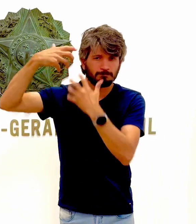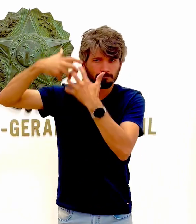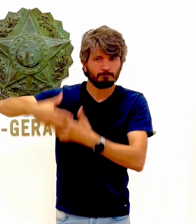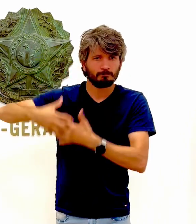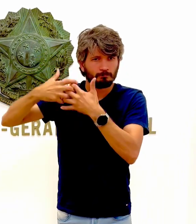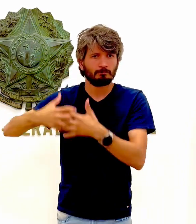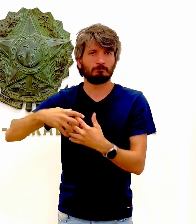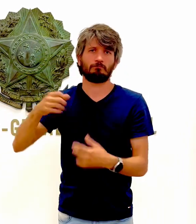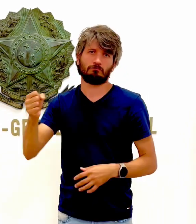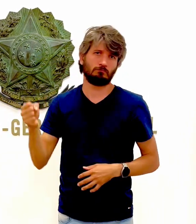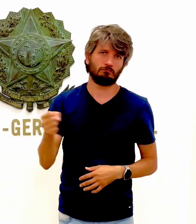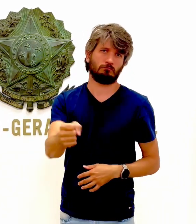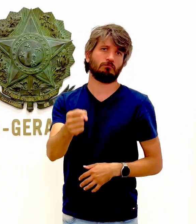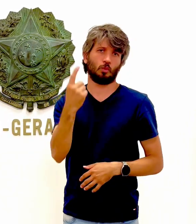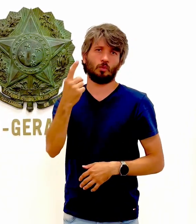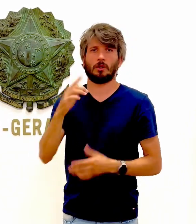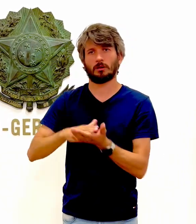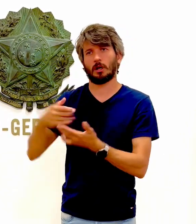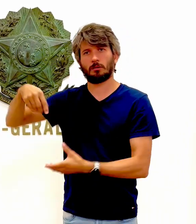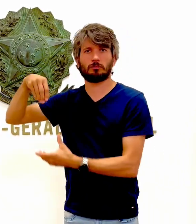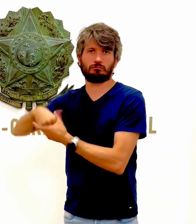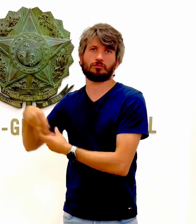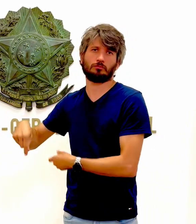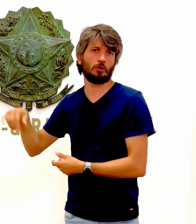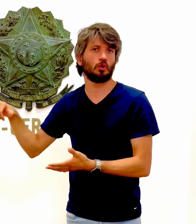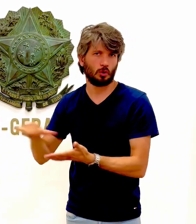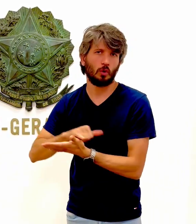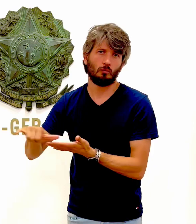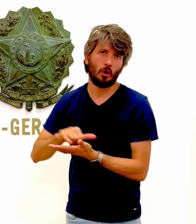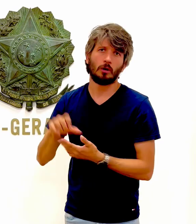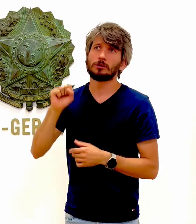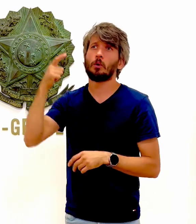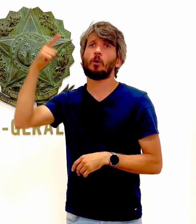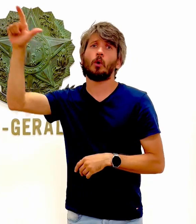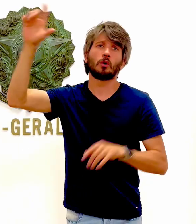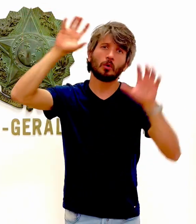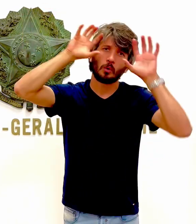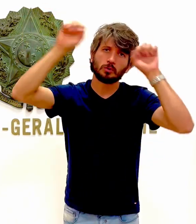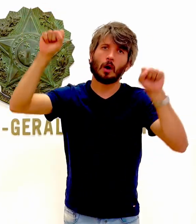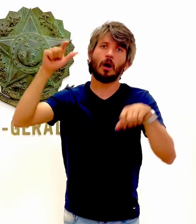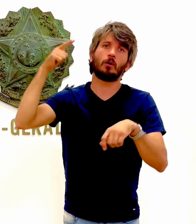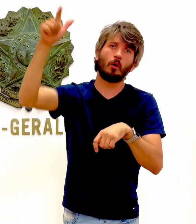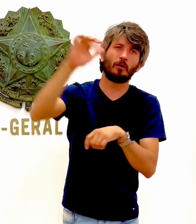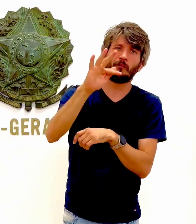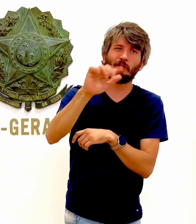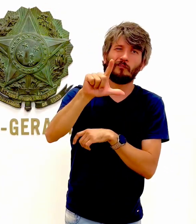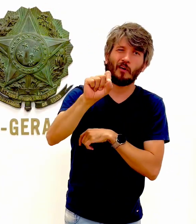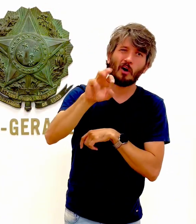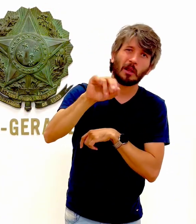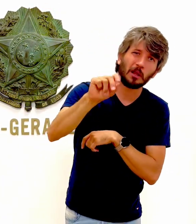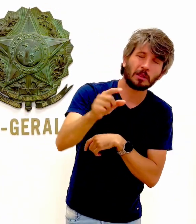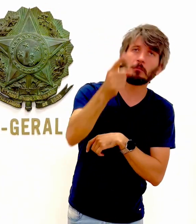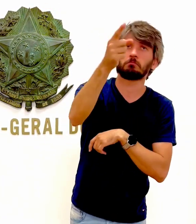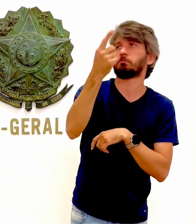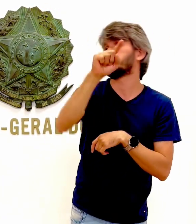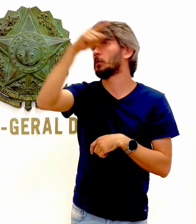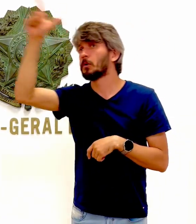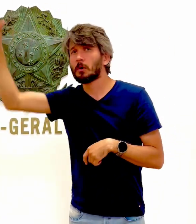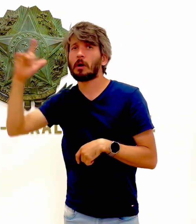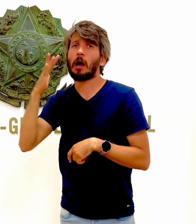que os consulados venham a se sensibilizar com a nossa causa e venham a trazer a figura do tradutor-intérprete de língua de sinais, não só no consulado